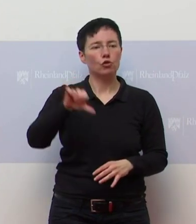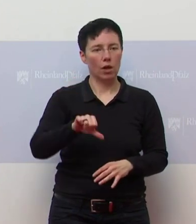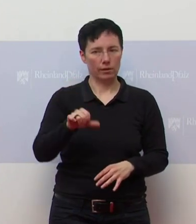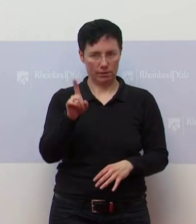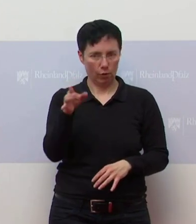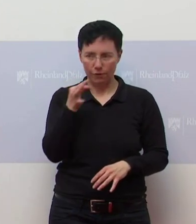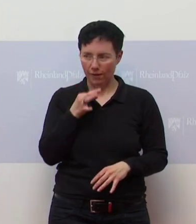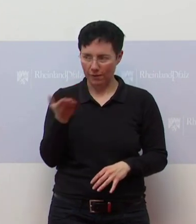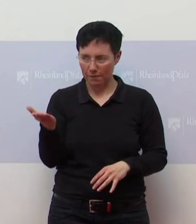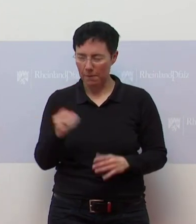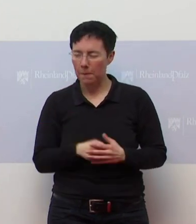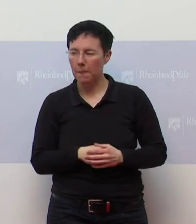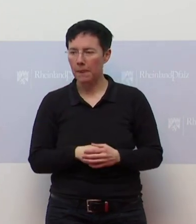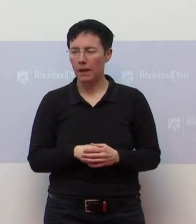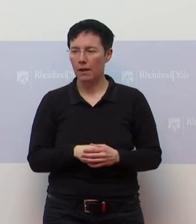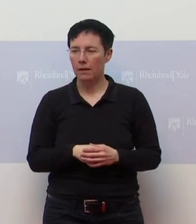Frage.